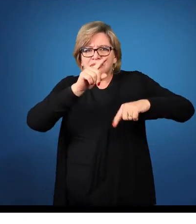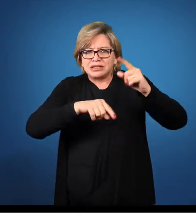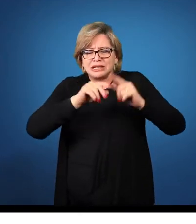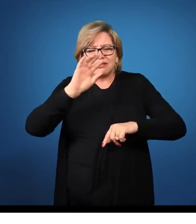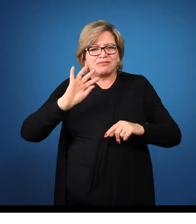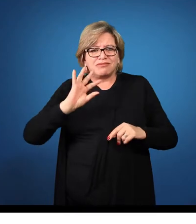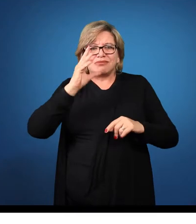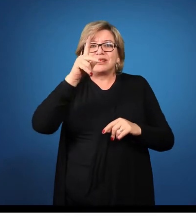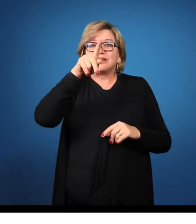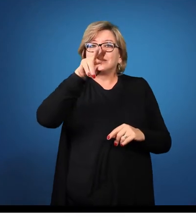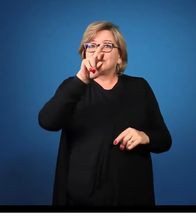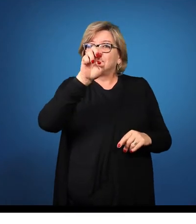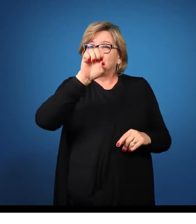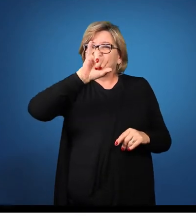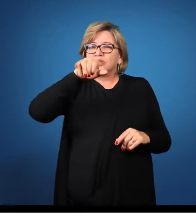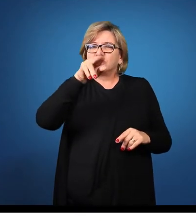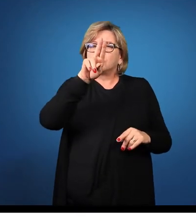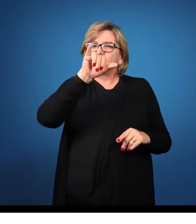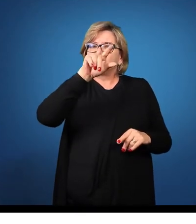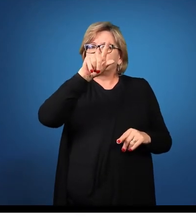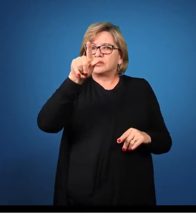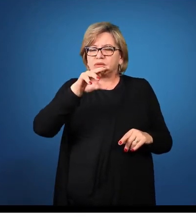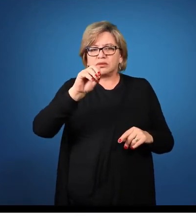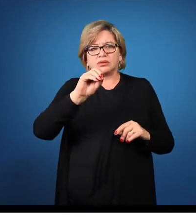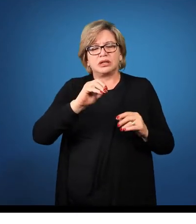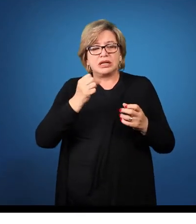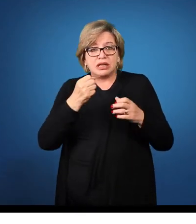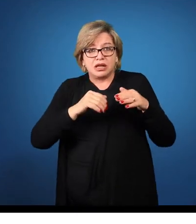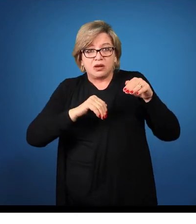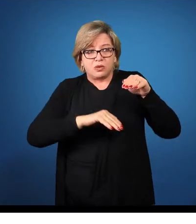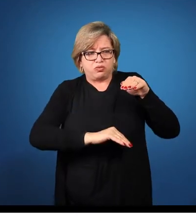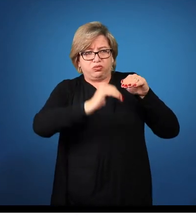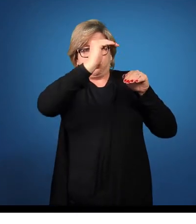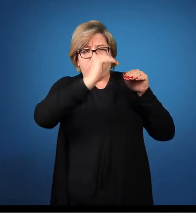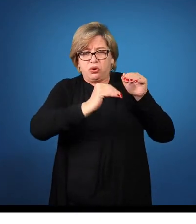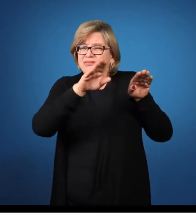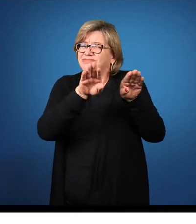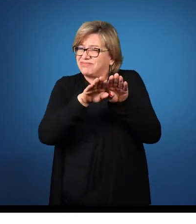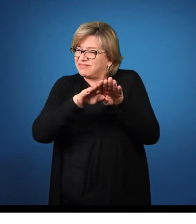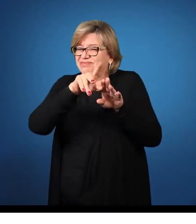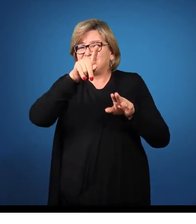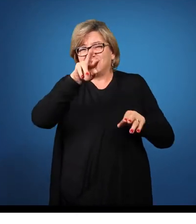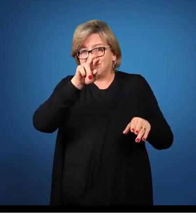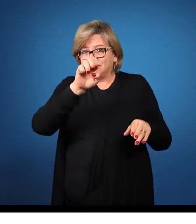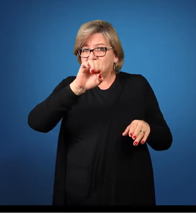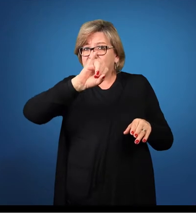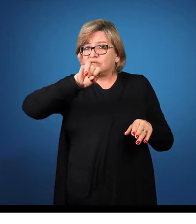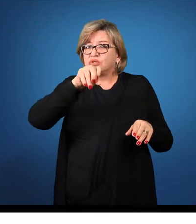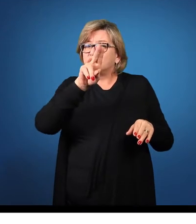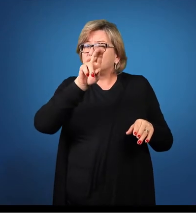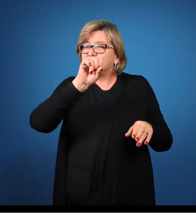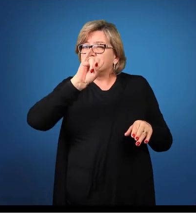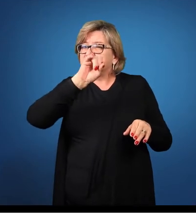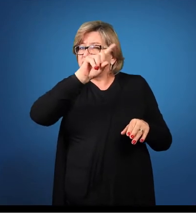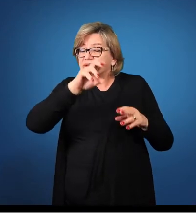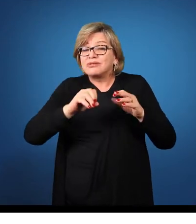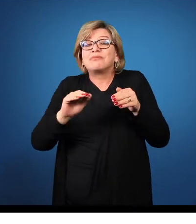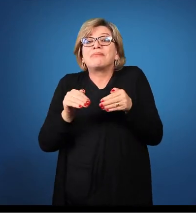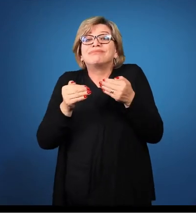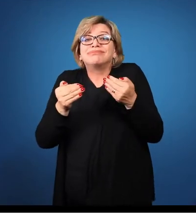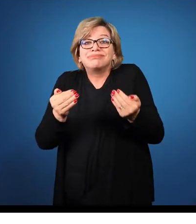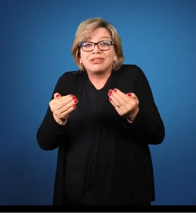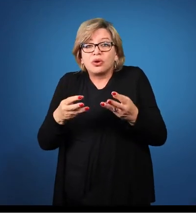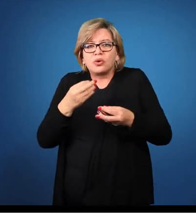prejuízo? Excesso de estoques também gera prejuízo? Outra questão, a questão da